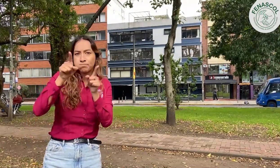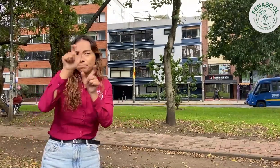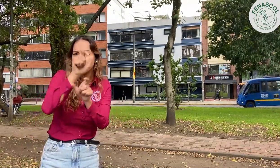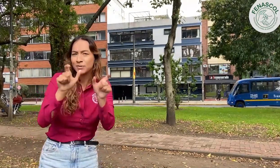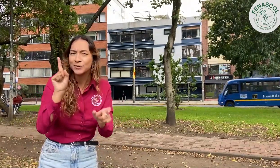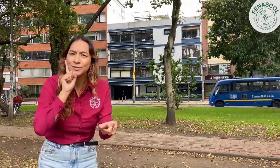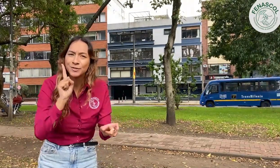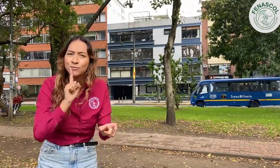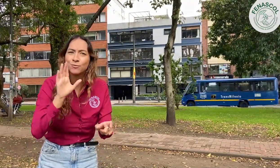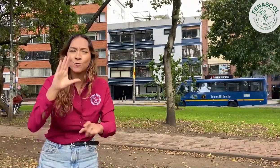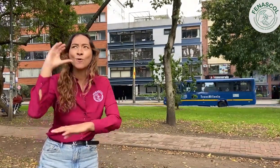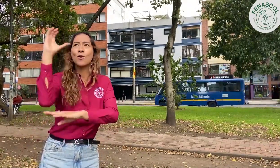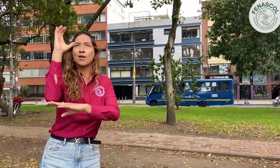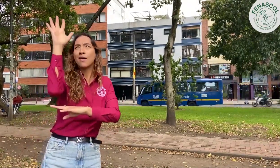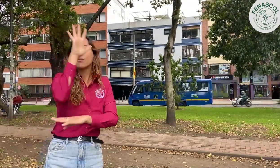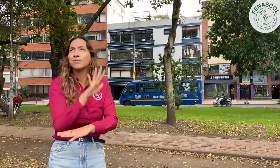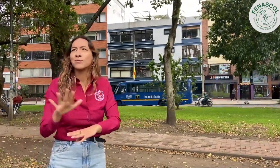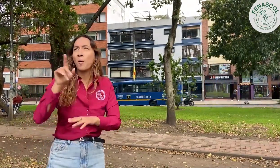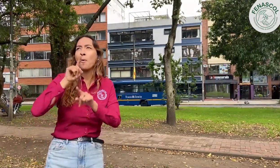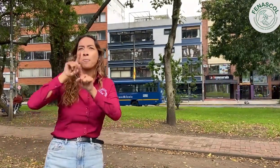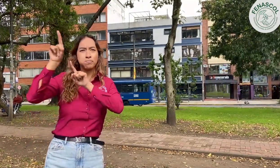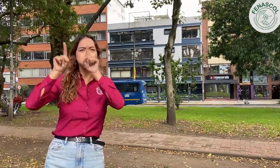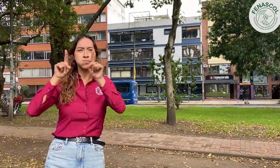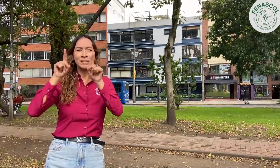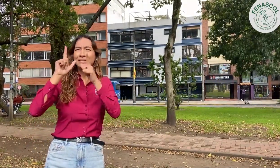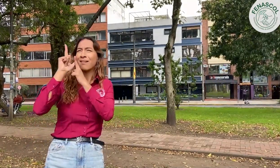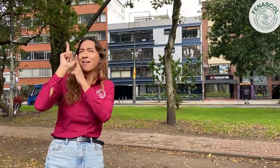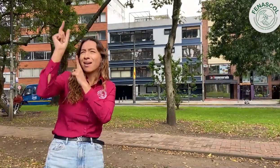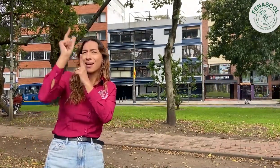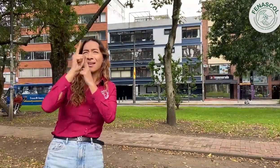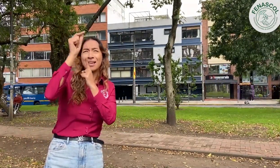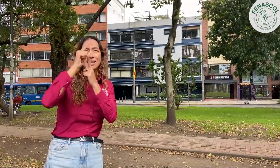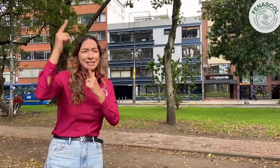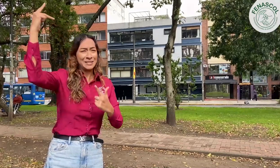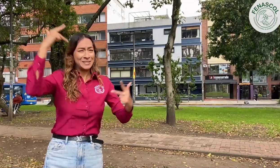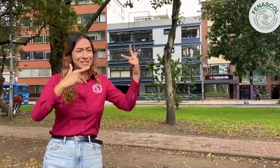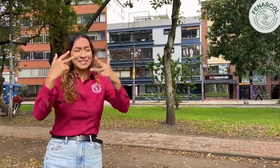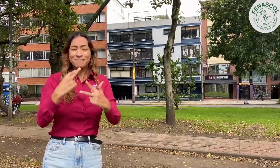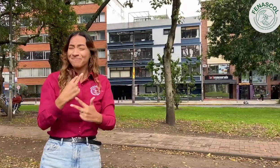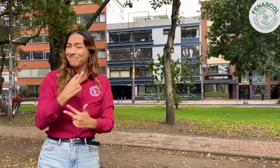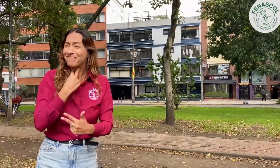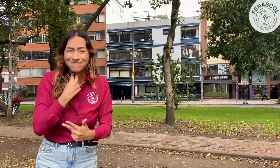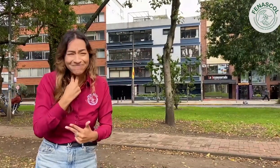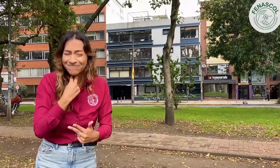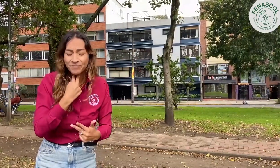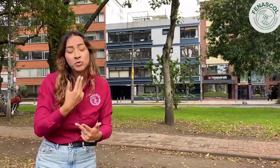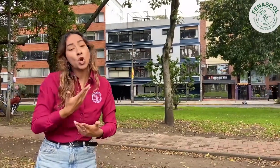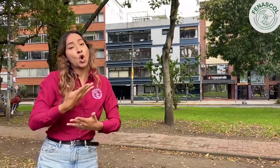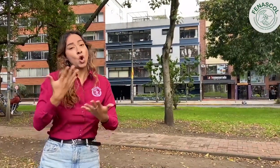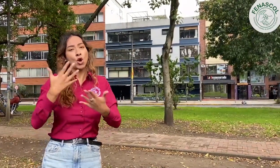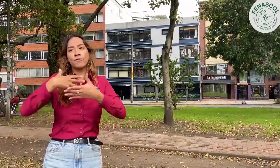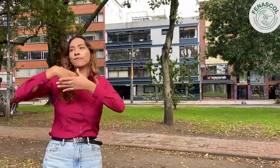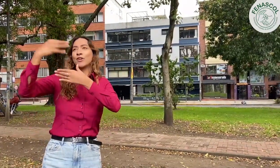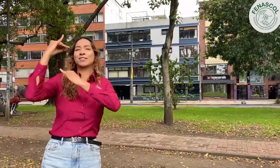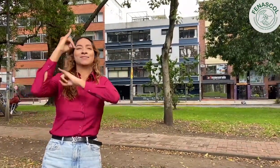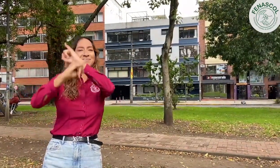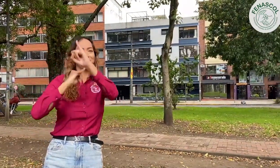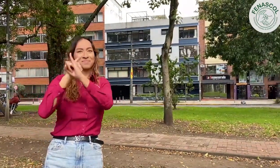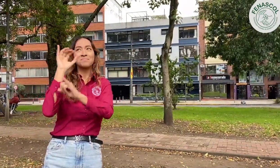sordas. Para aquellos sordos que viven en regiones alejadas, que se les dificulta venir de forma presencial, así como para aquellos